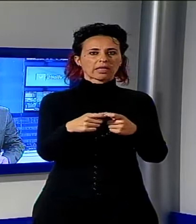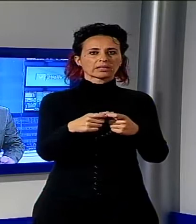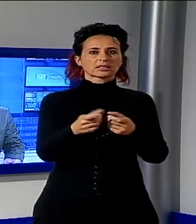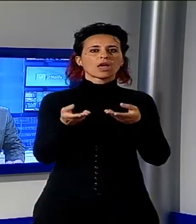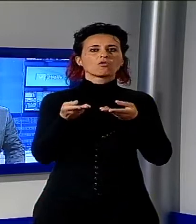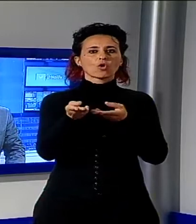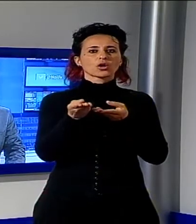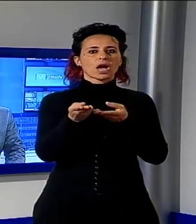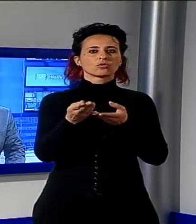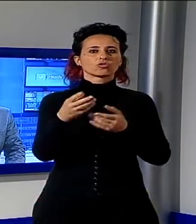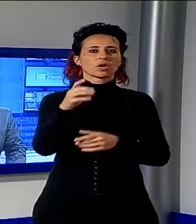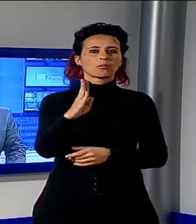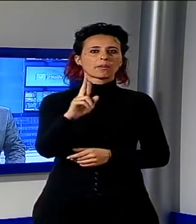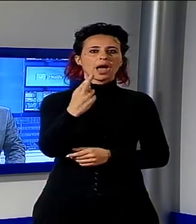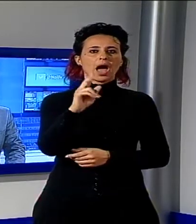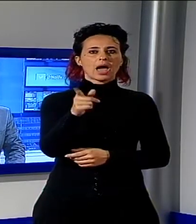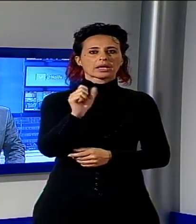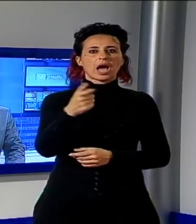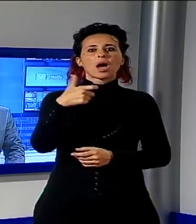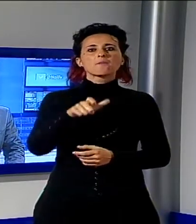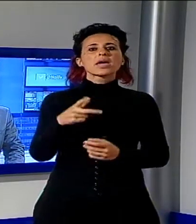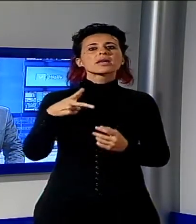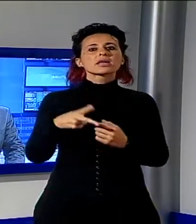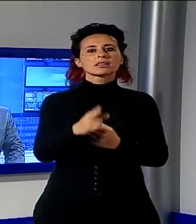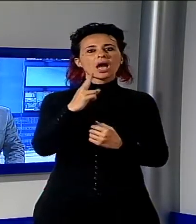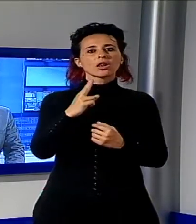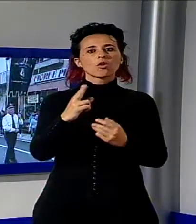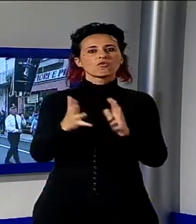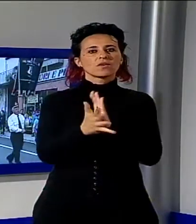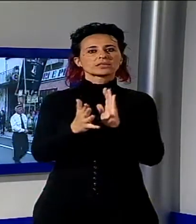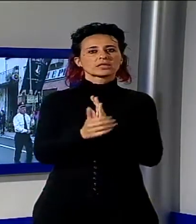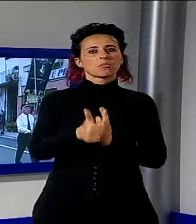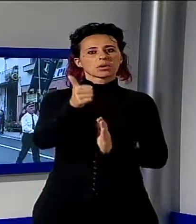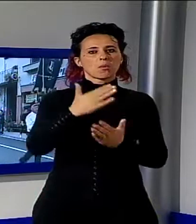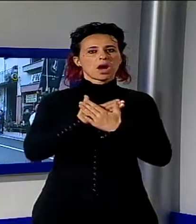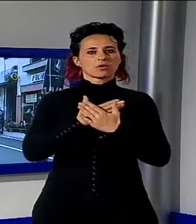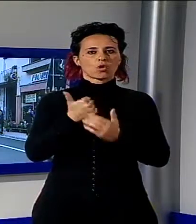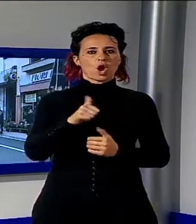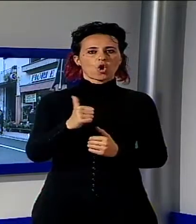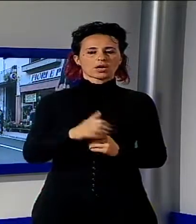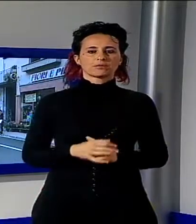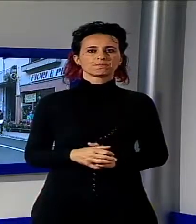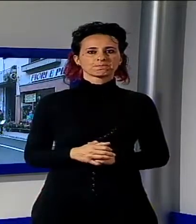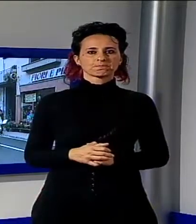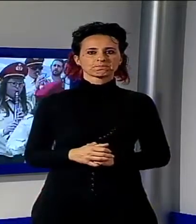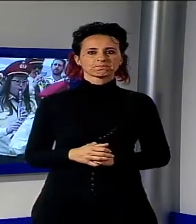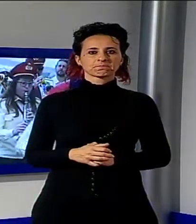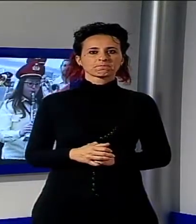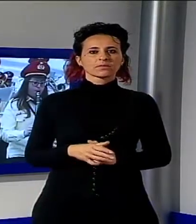taglio del nastro della festa primo maggio. Un evento per tutta la Valle del Serchio e